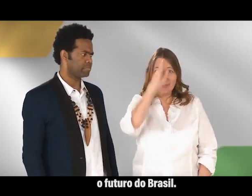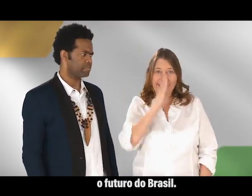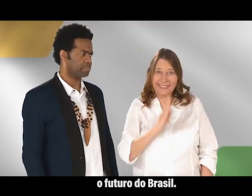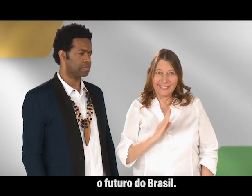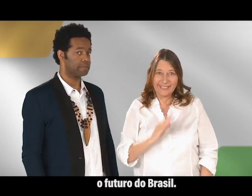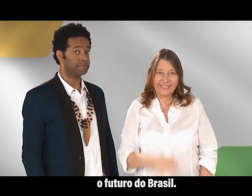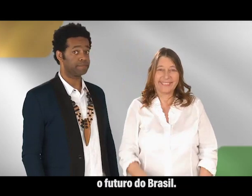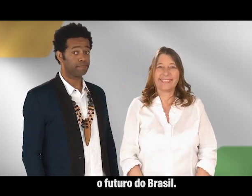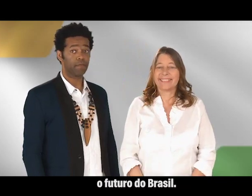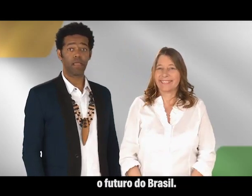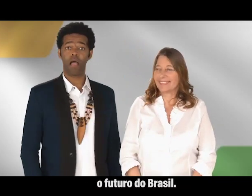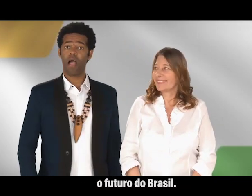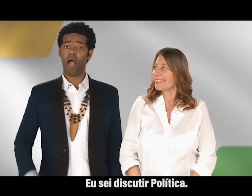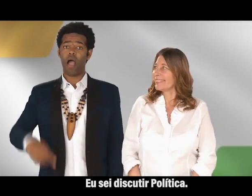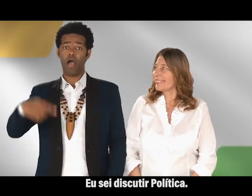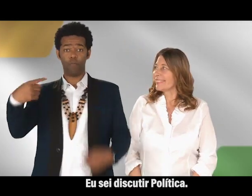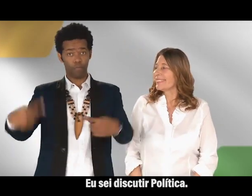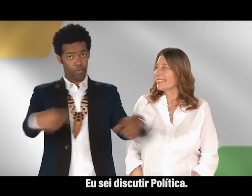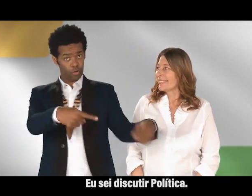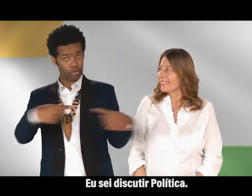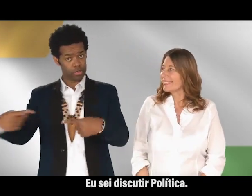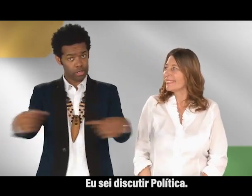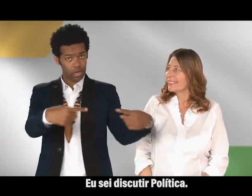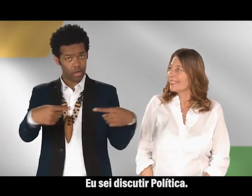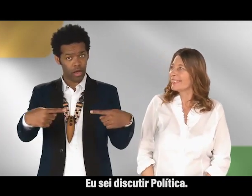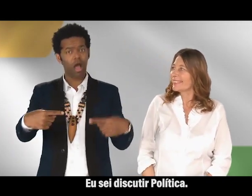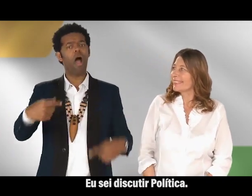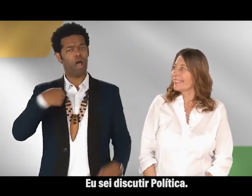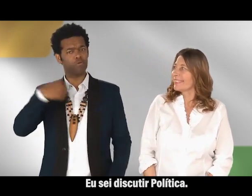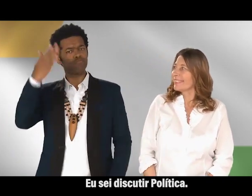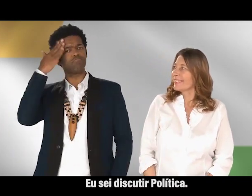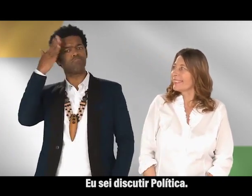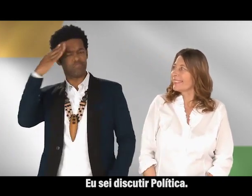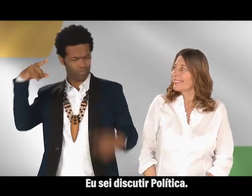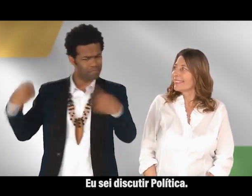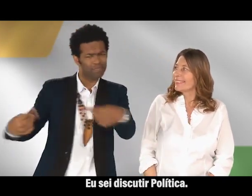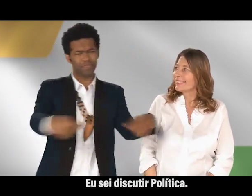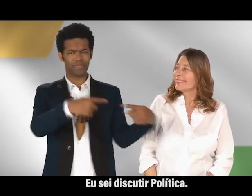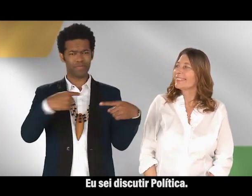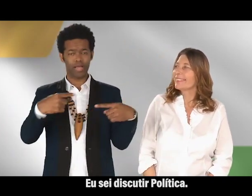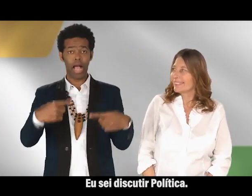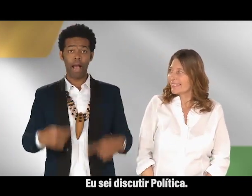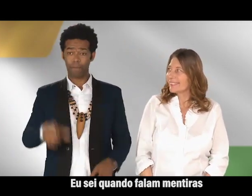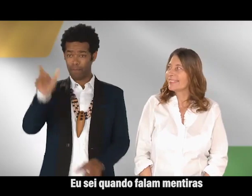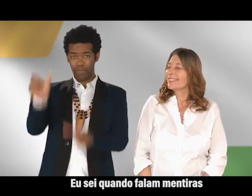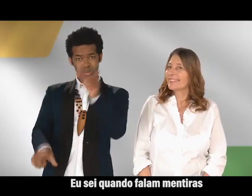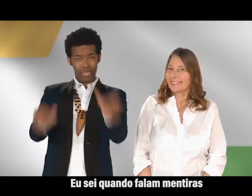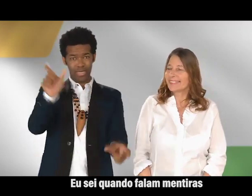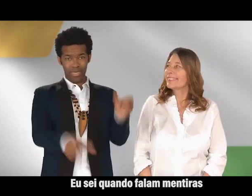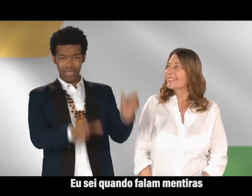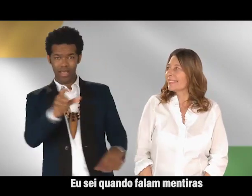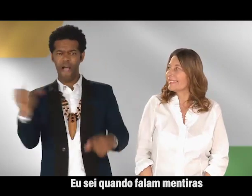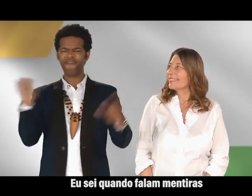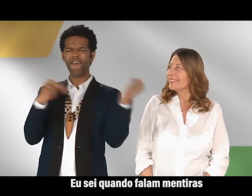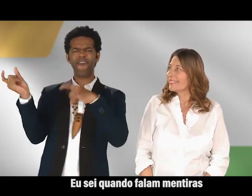futuro do Brasil, eu sei discutir política, eu sei quando falam mentiras